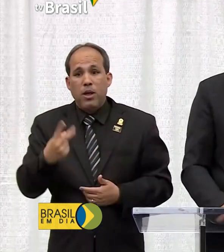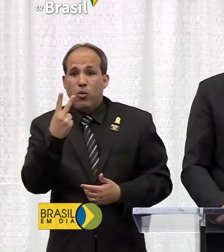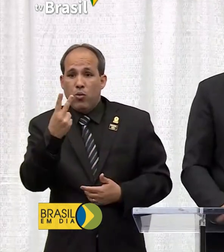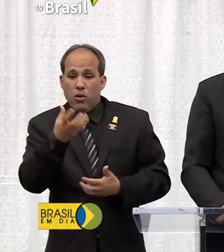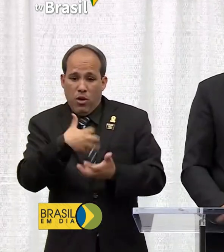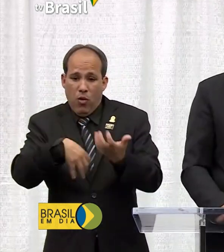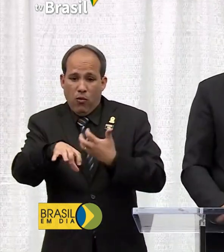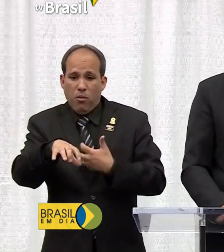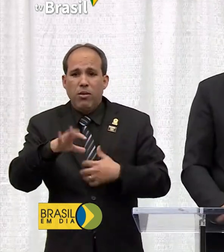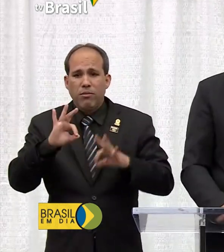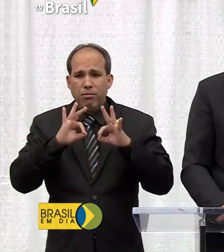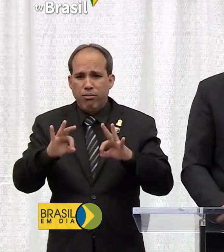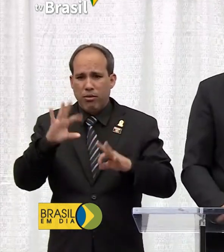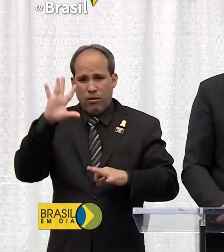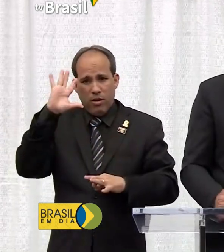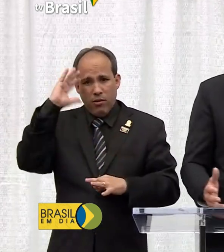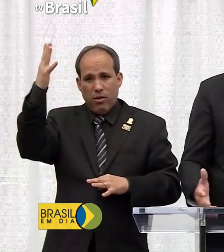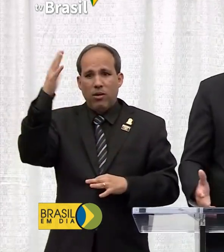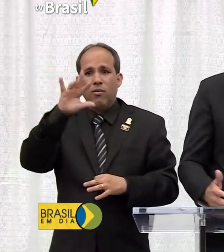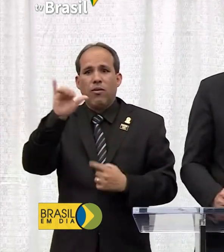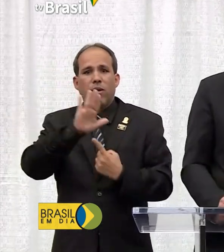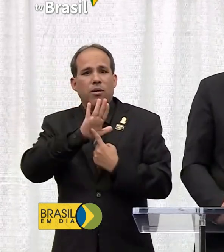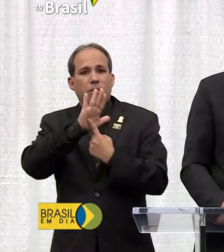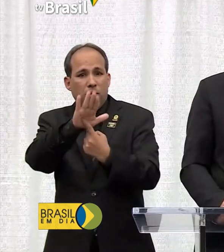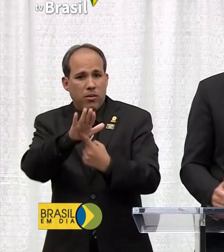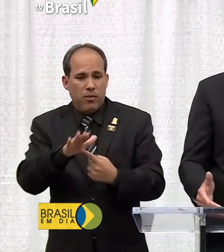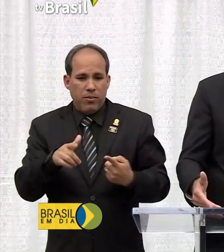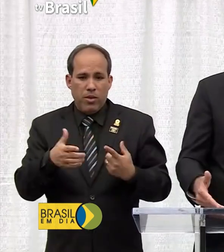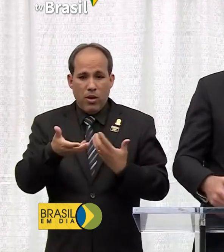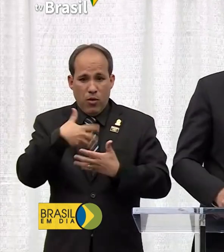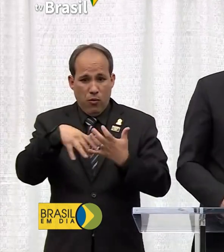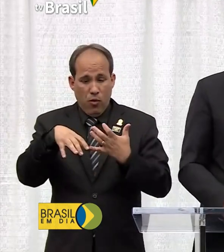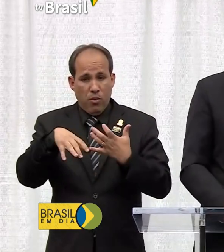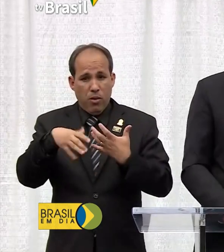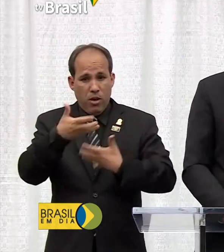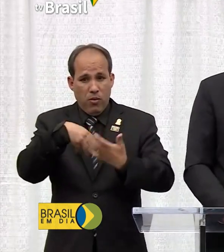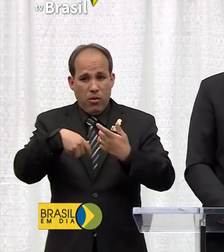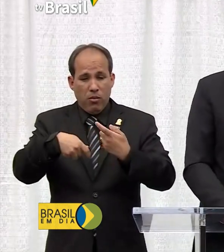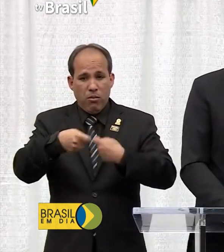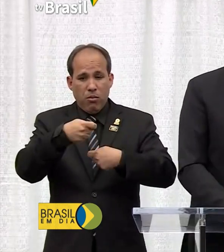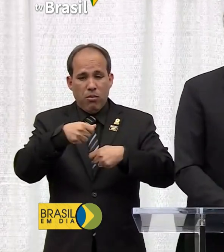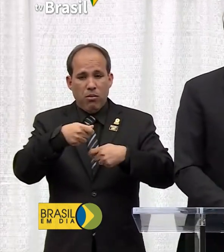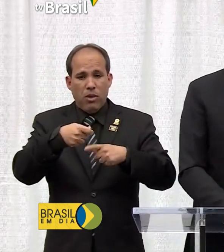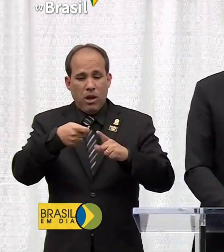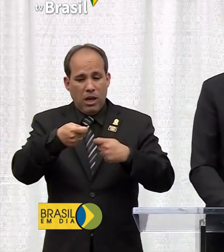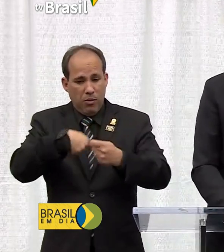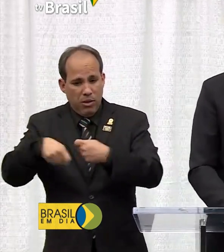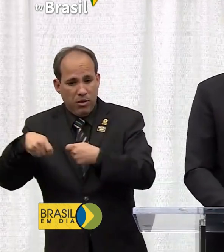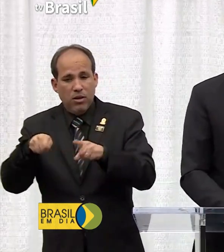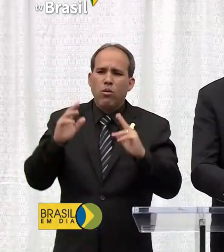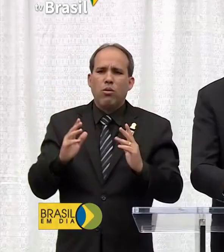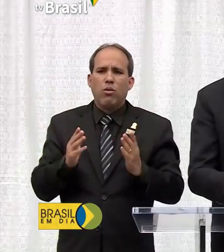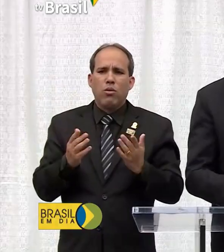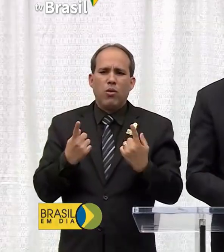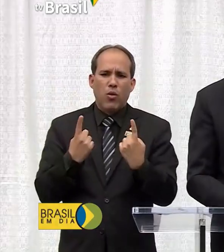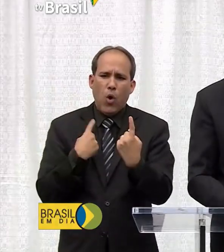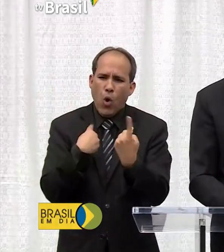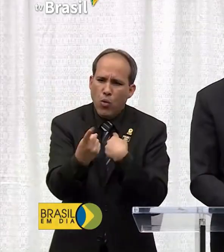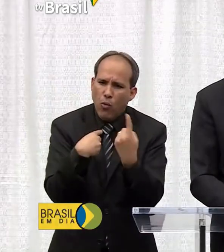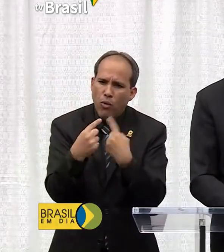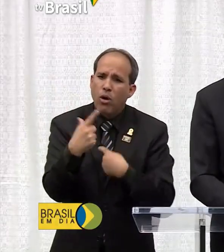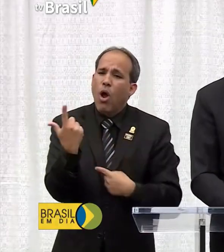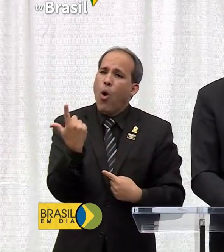decidiremos com toda certeza apresentá-las, que é a reforma administrativa e a reforma tributária. Estamos